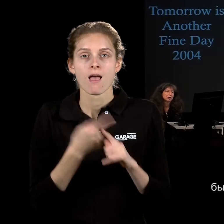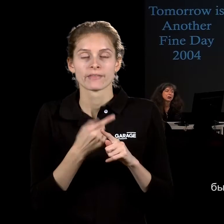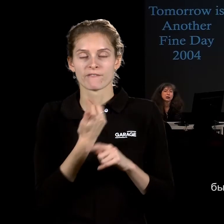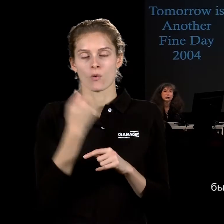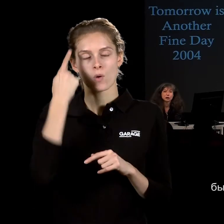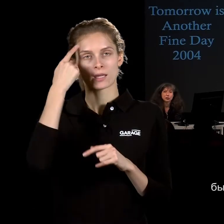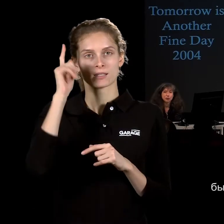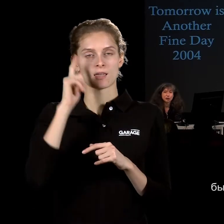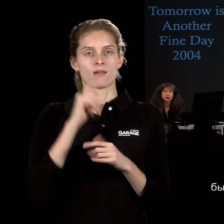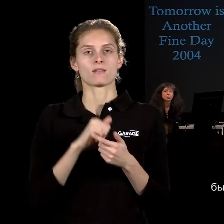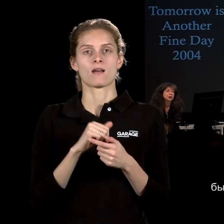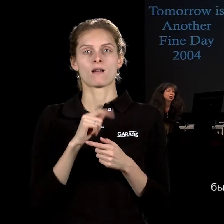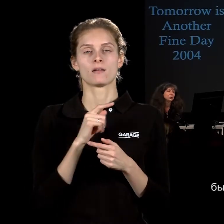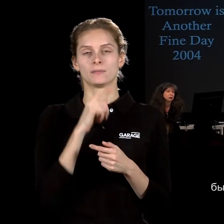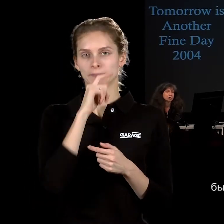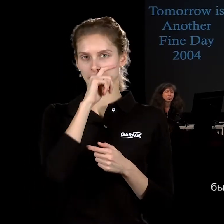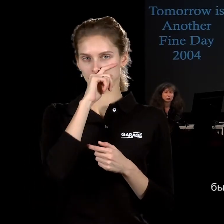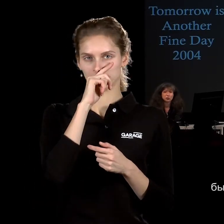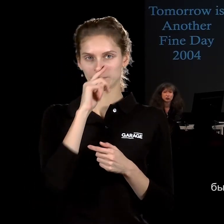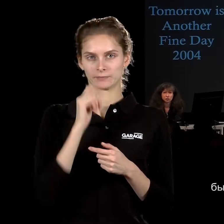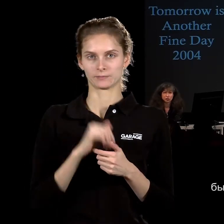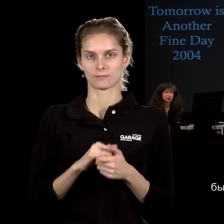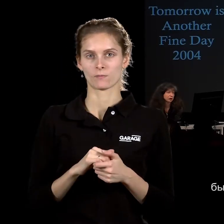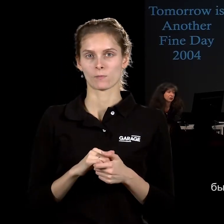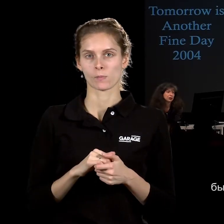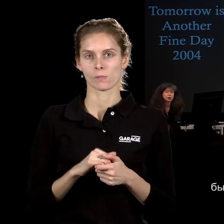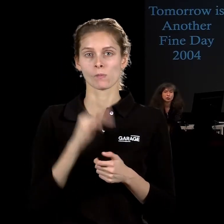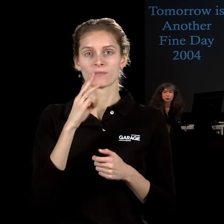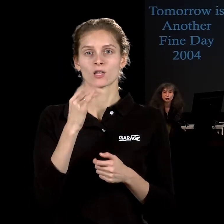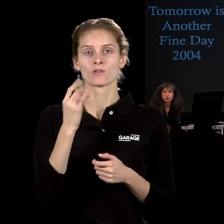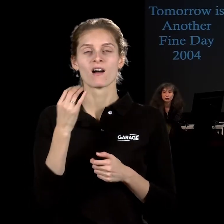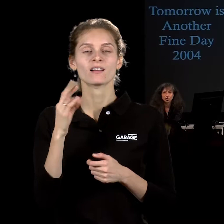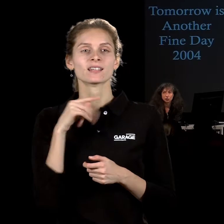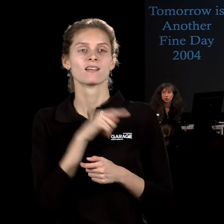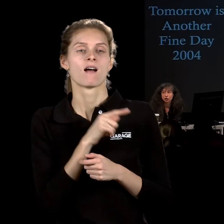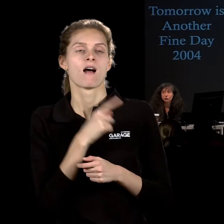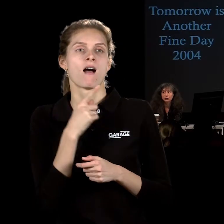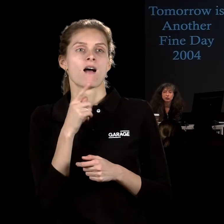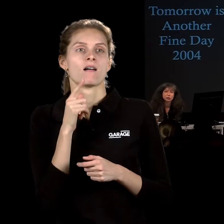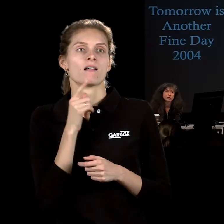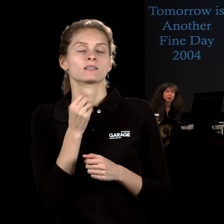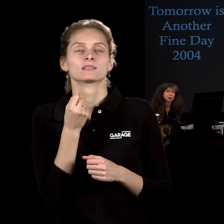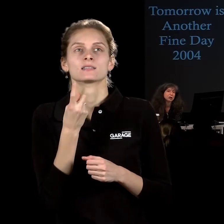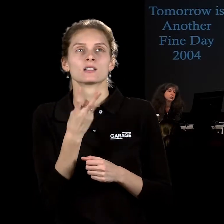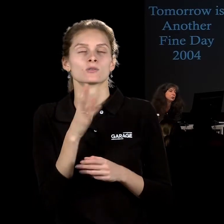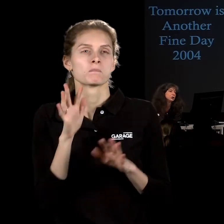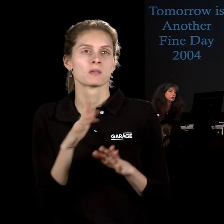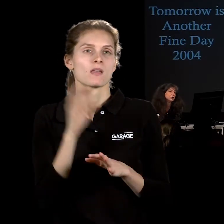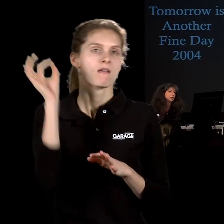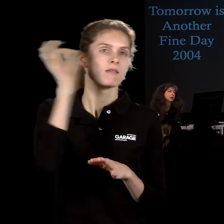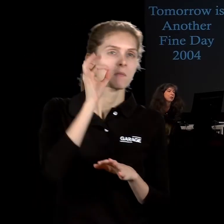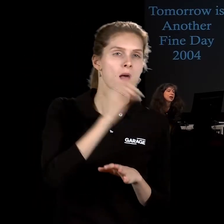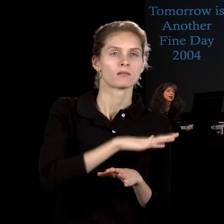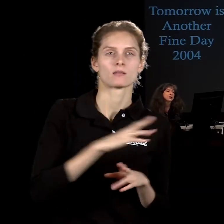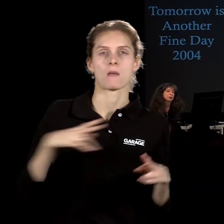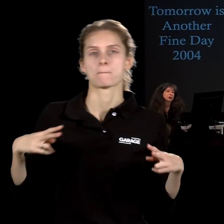очень парадоксальных ретроспективов, цитирования, которая прошла в нескольких музеях мира, там в Германии, в Париже,